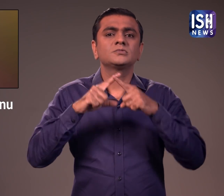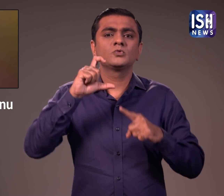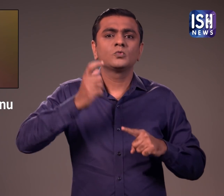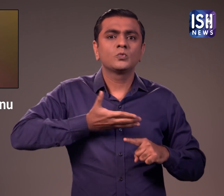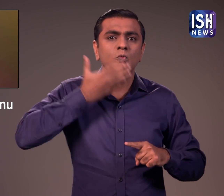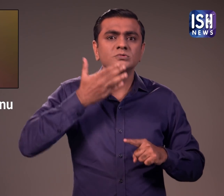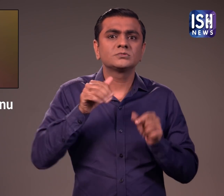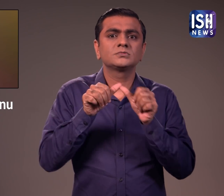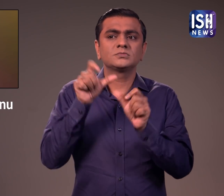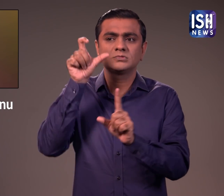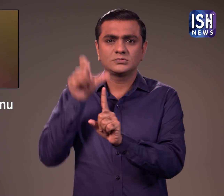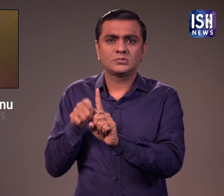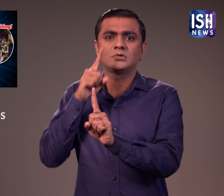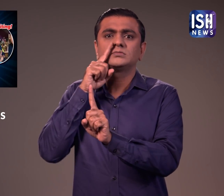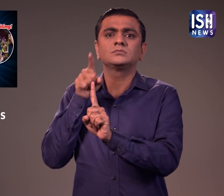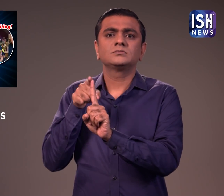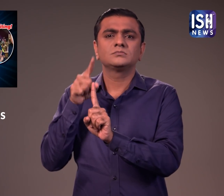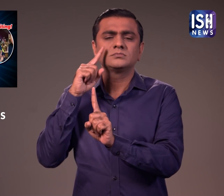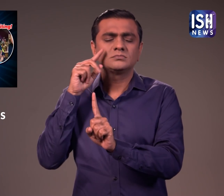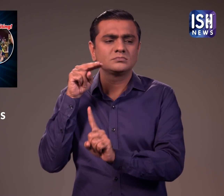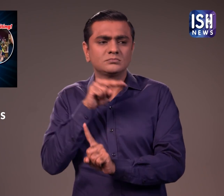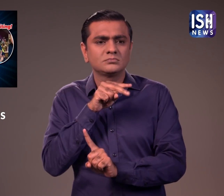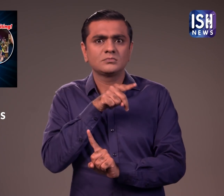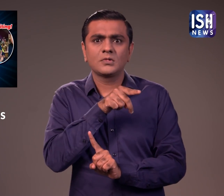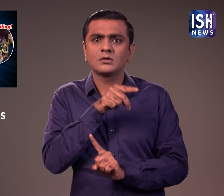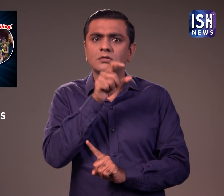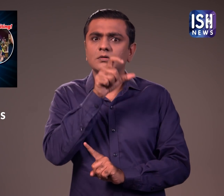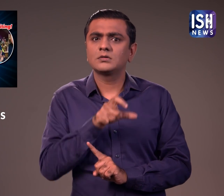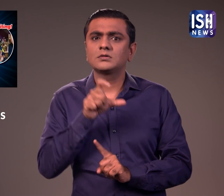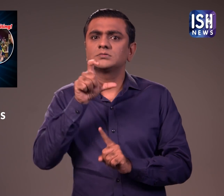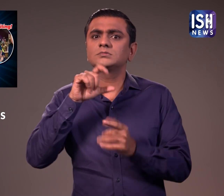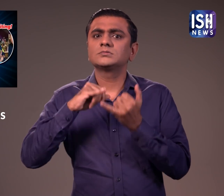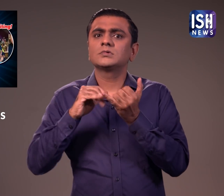कोच एंगॉम अनीता चन्नु ने पहले ही पैचान लिया था